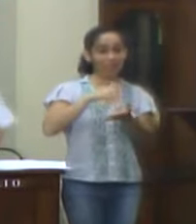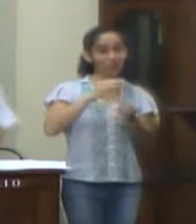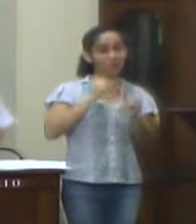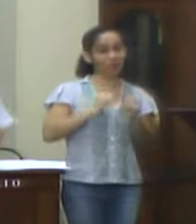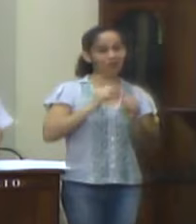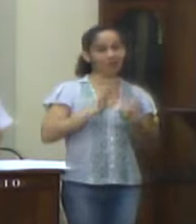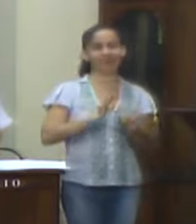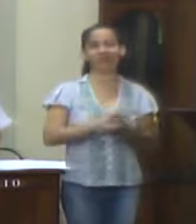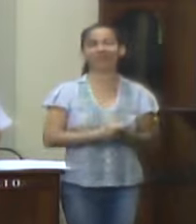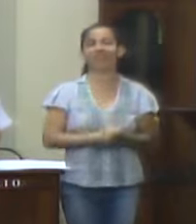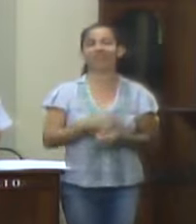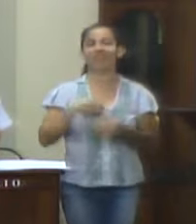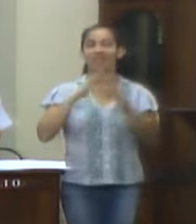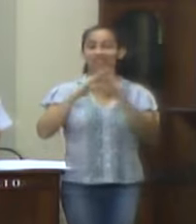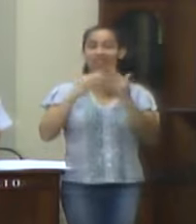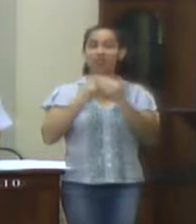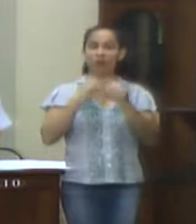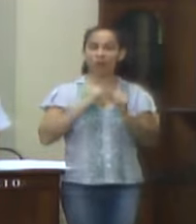vereador Fábio Antônio Piri Jorge.